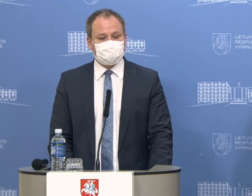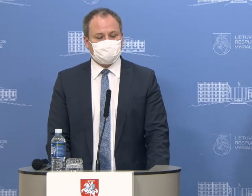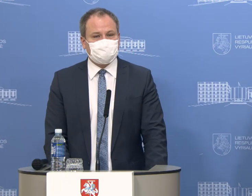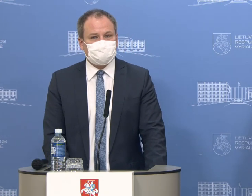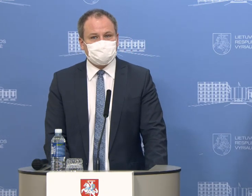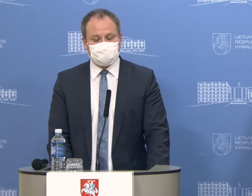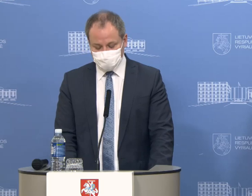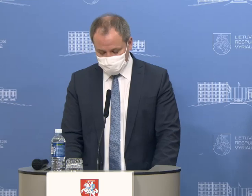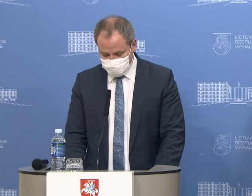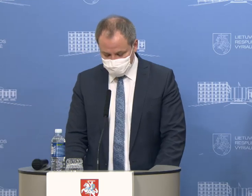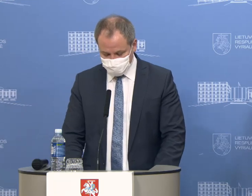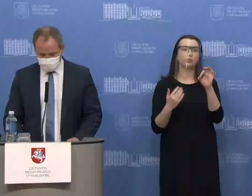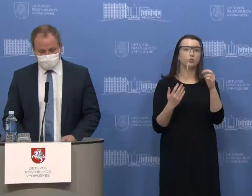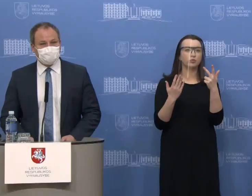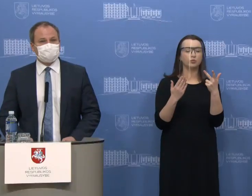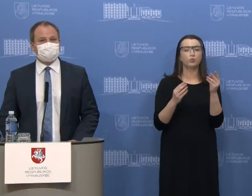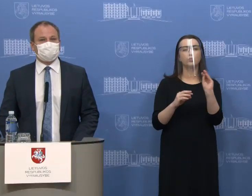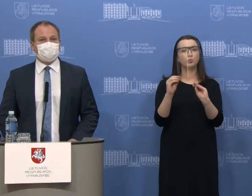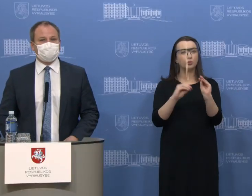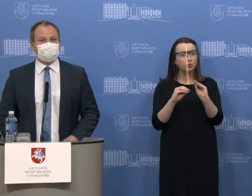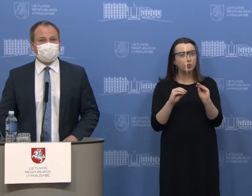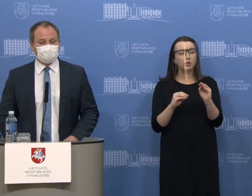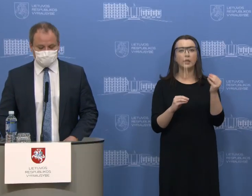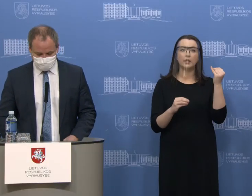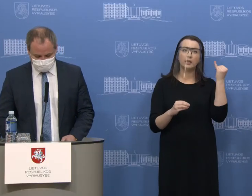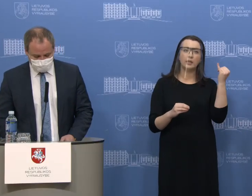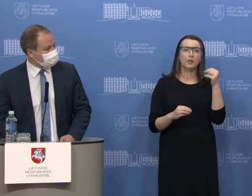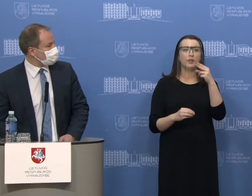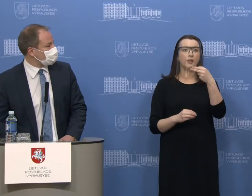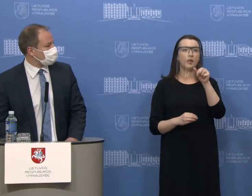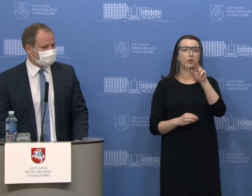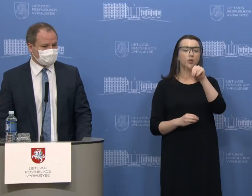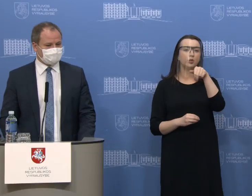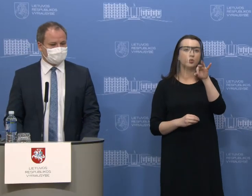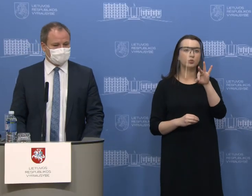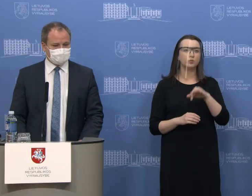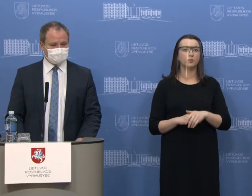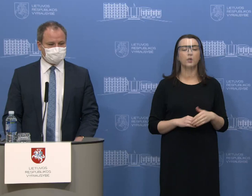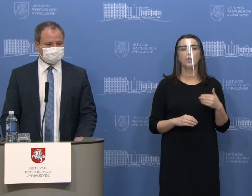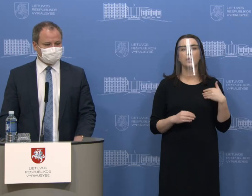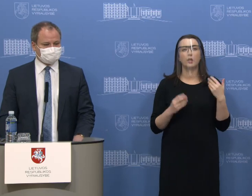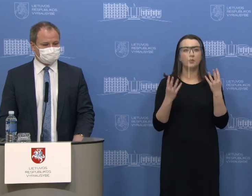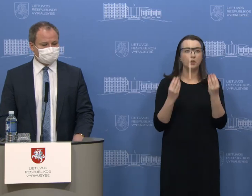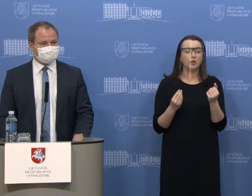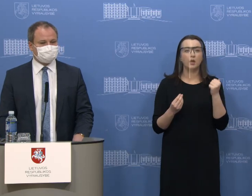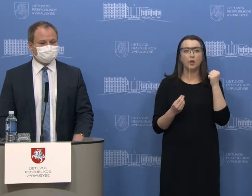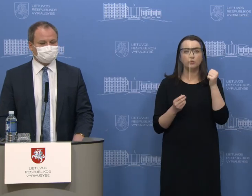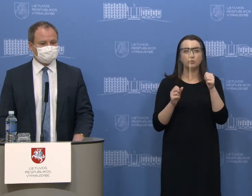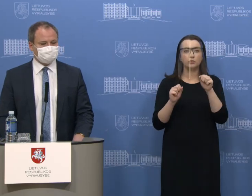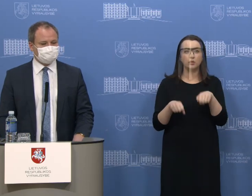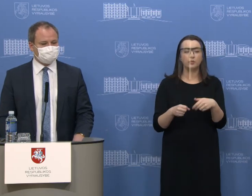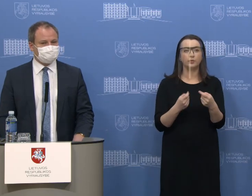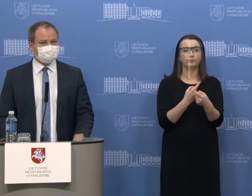Linijos 1808 įkūrėja Nerijų Mykelionį. Prašom, Nerijų. Labadiena. Dėkui už galimybę